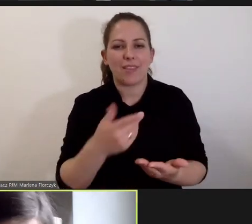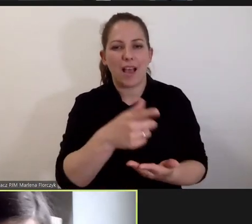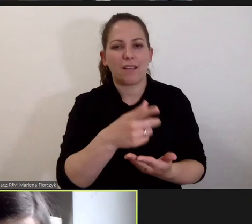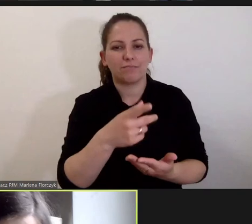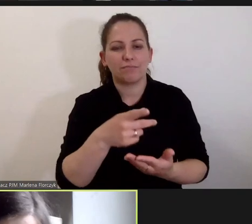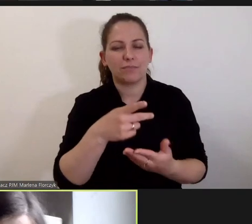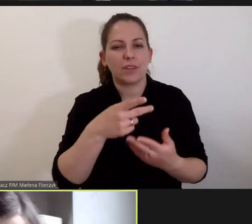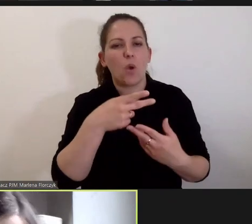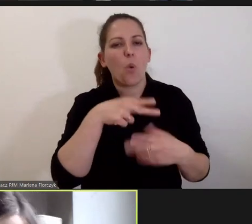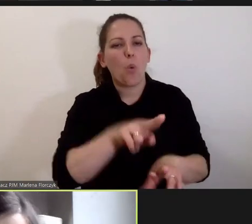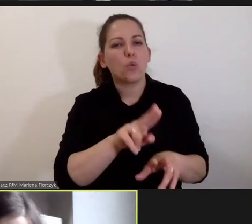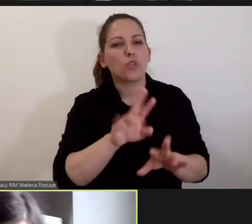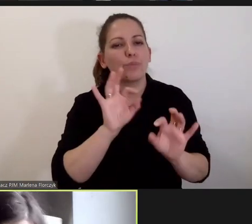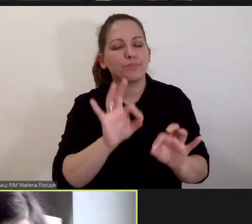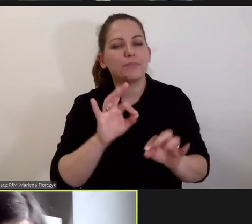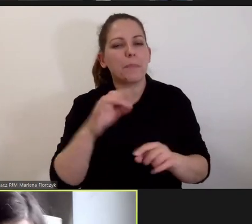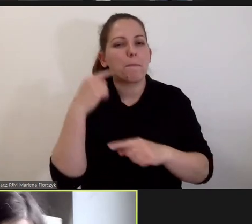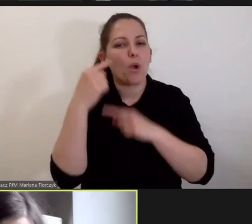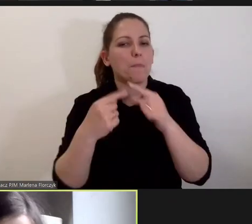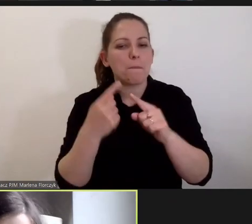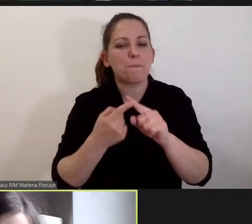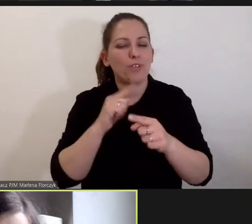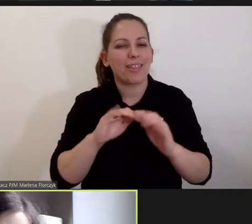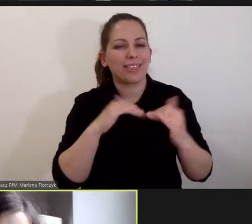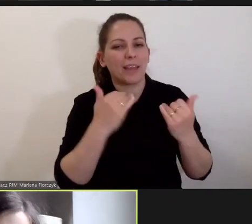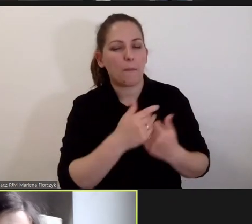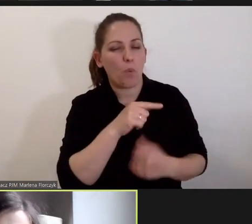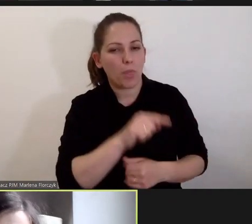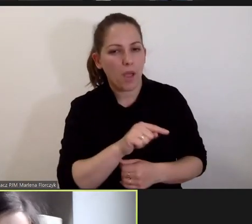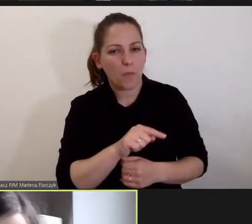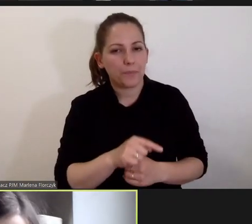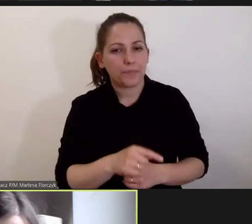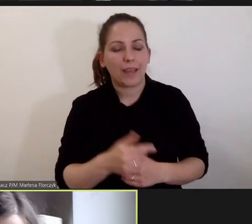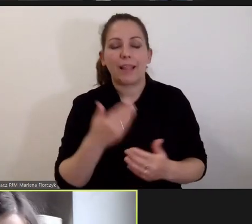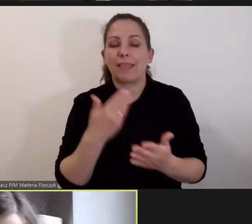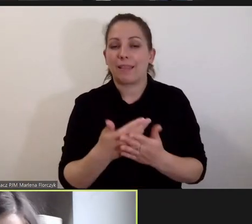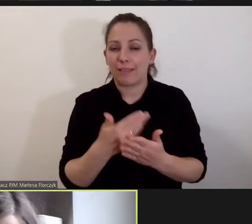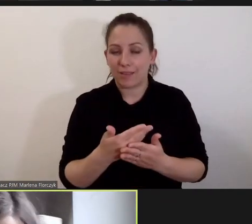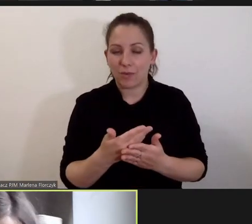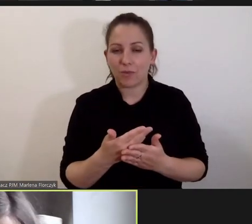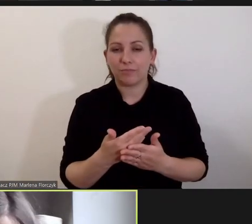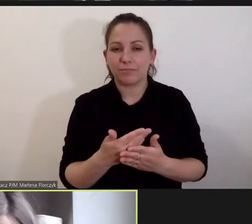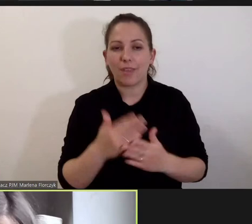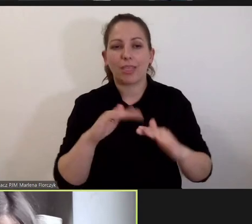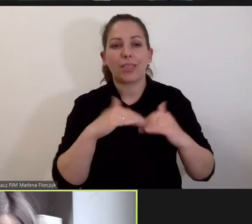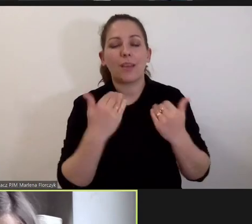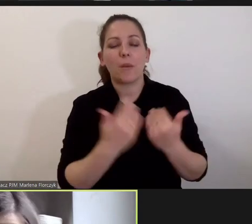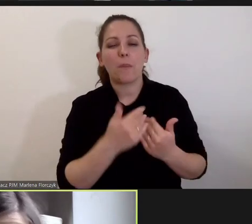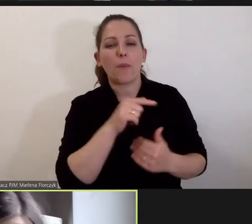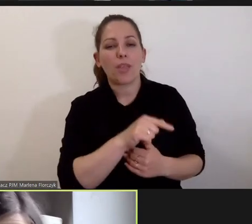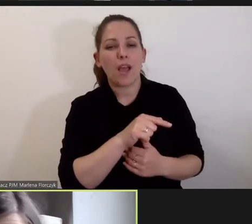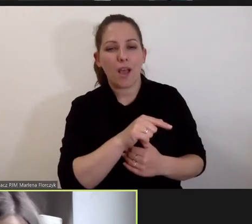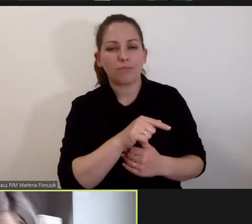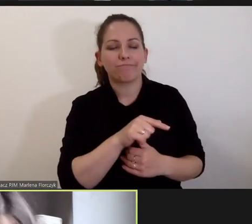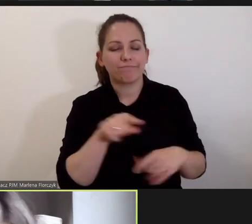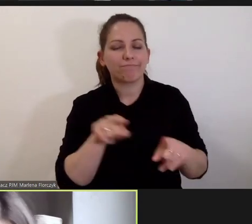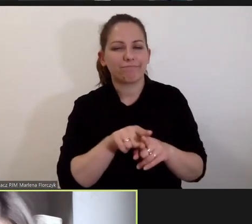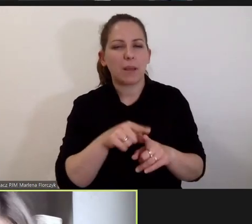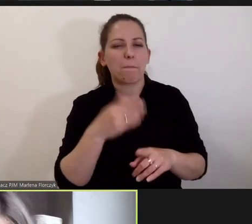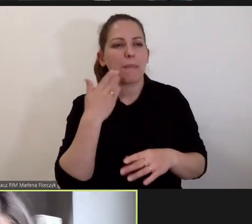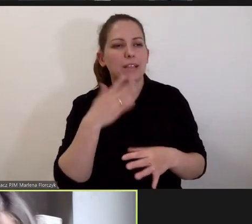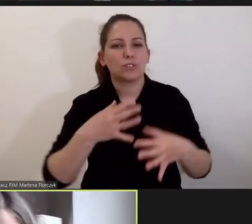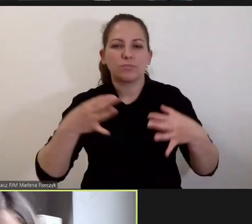w postępowaniu przed Trybunałem. W związku z tym Trybunał jest również bardzo